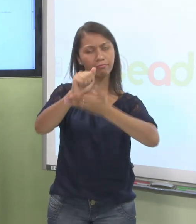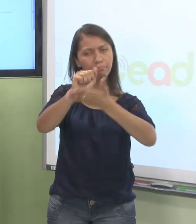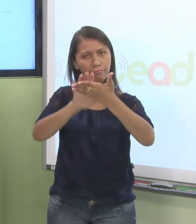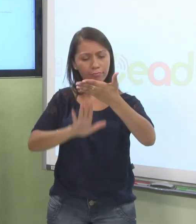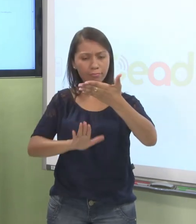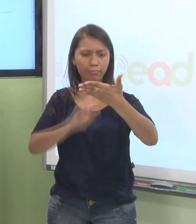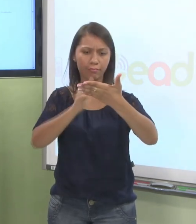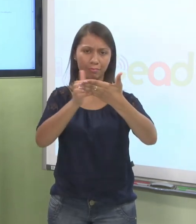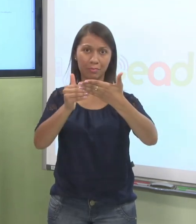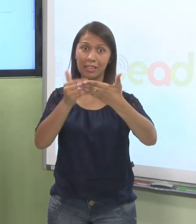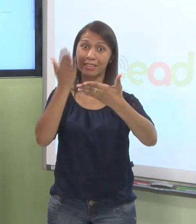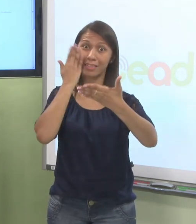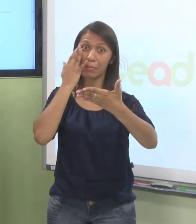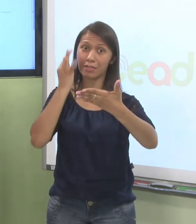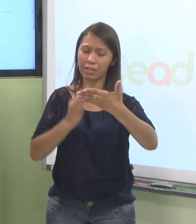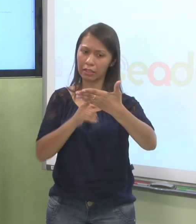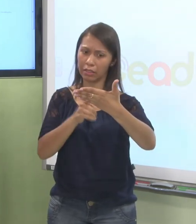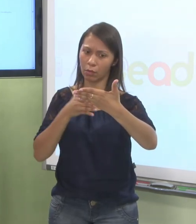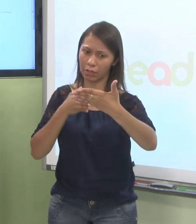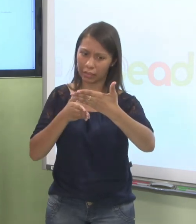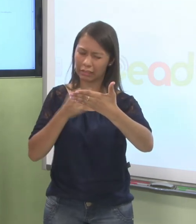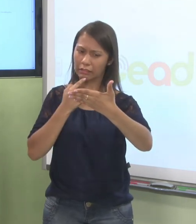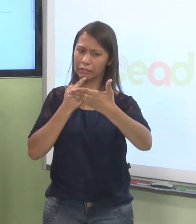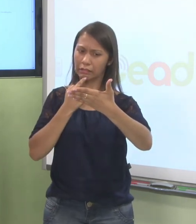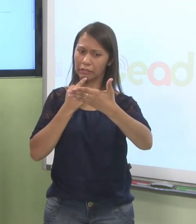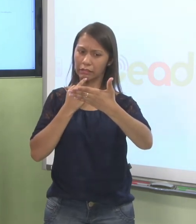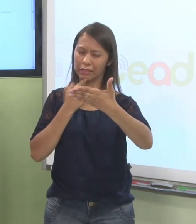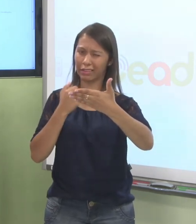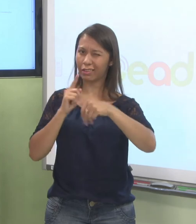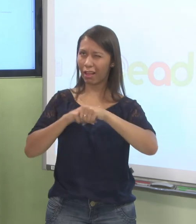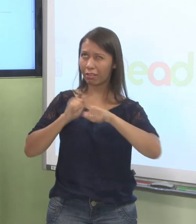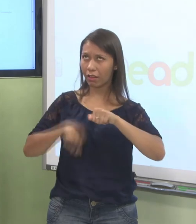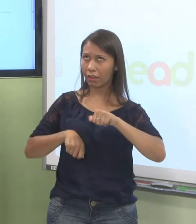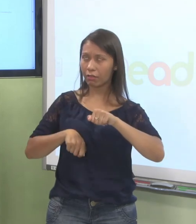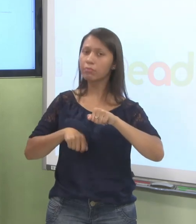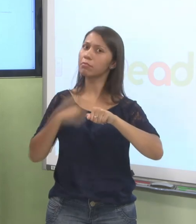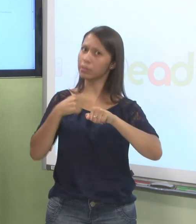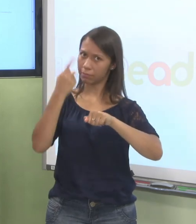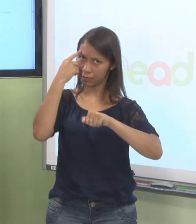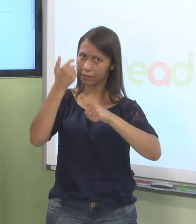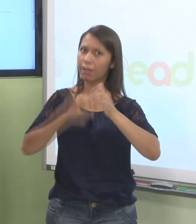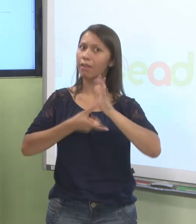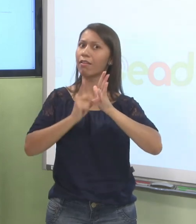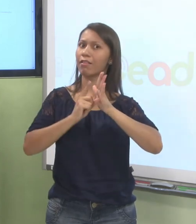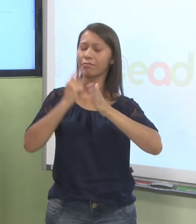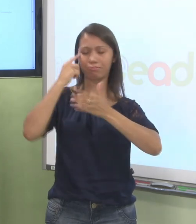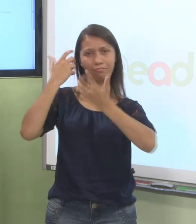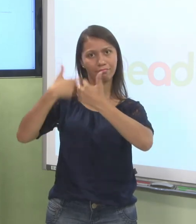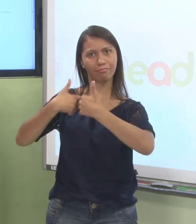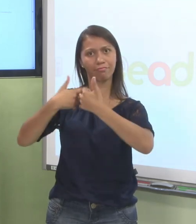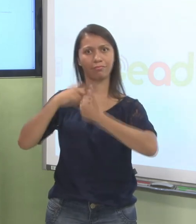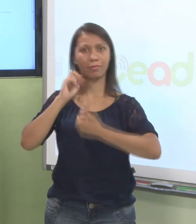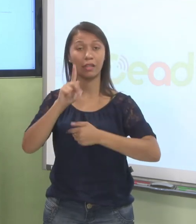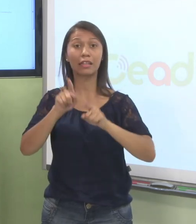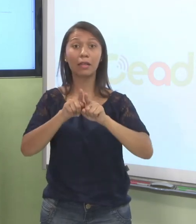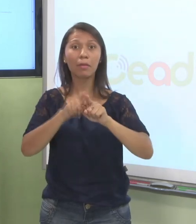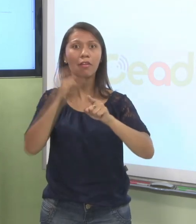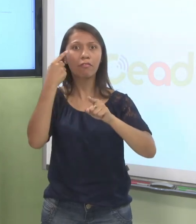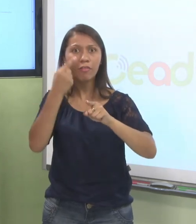tem certeza que você já vai fazer ela e já entregar. Entendeu? Então, vamos lá. E também só tem uma tentativa. Como vocês podem ver aqui,